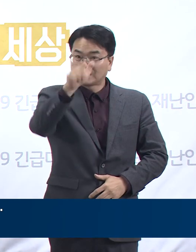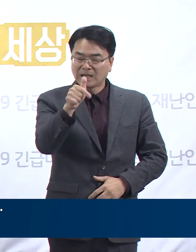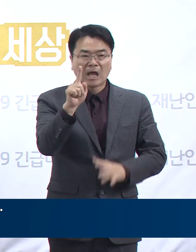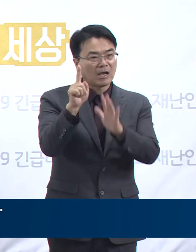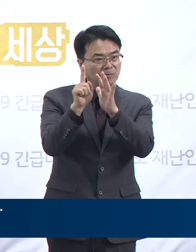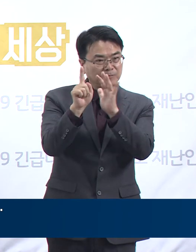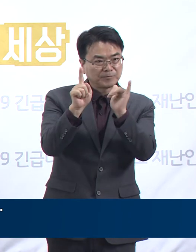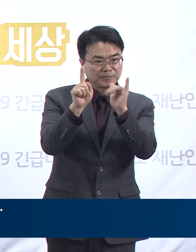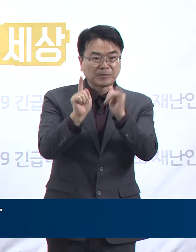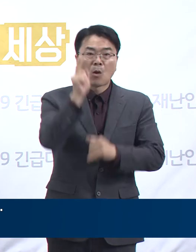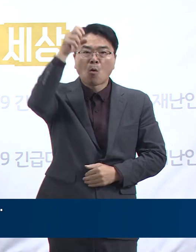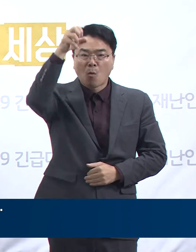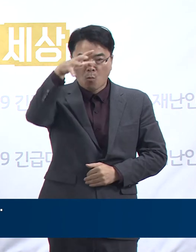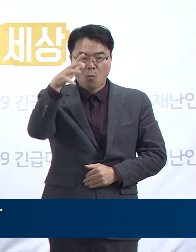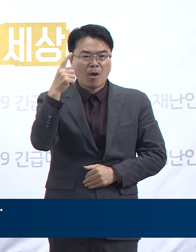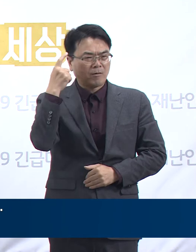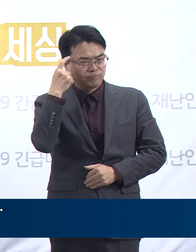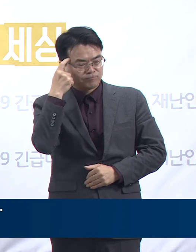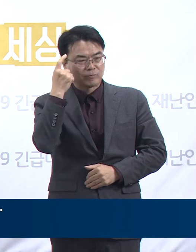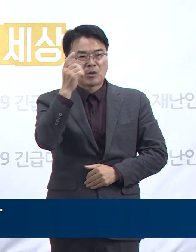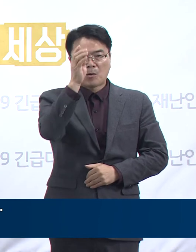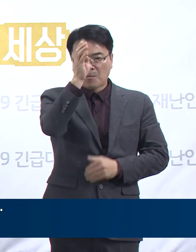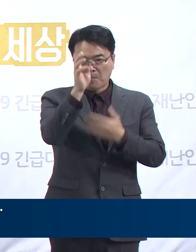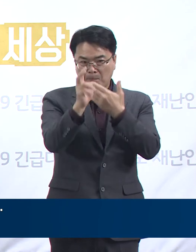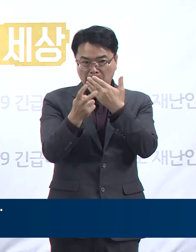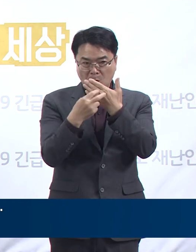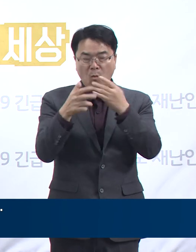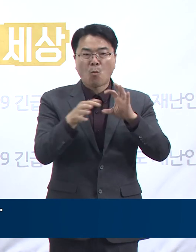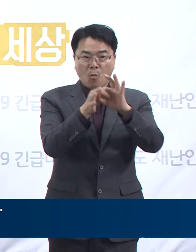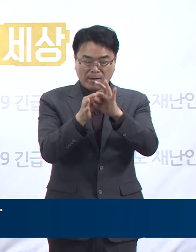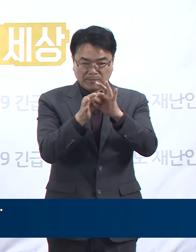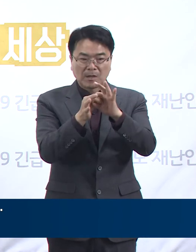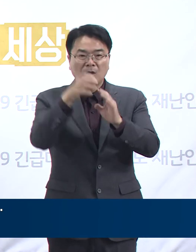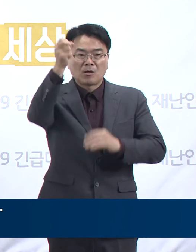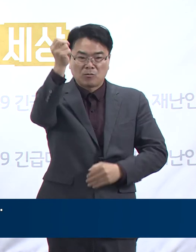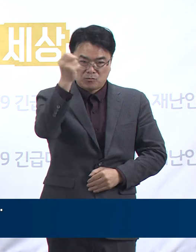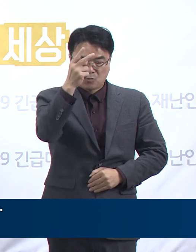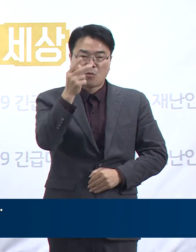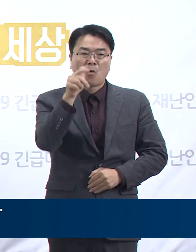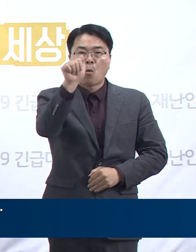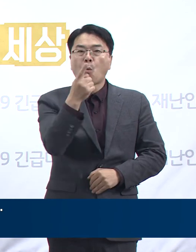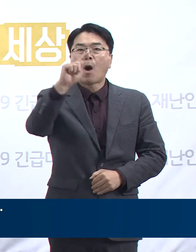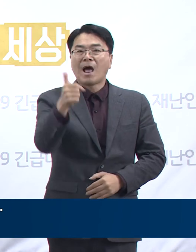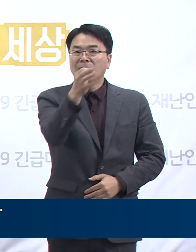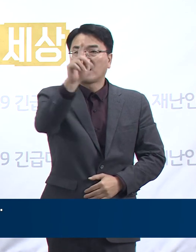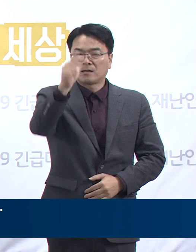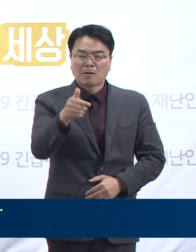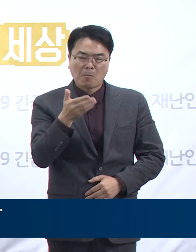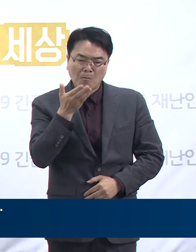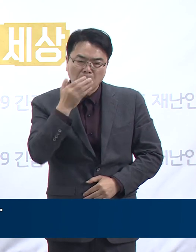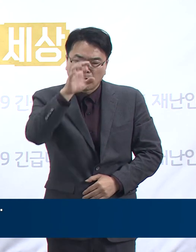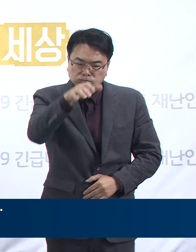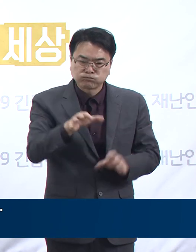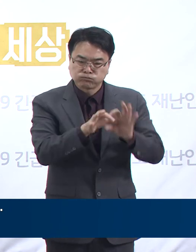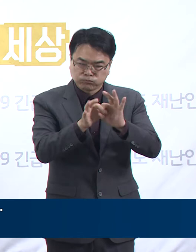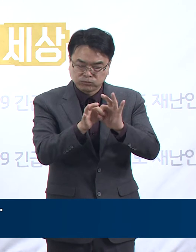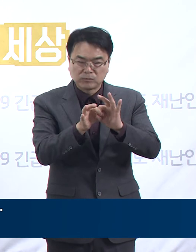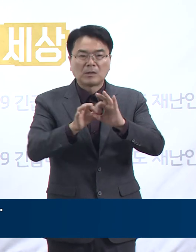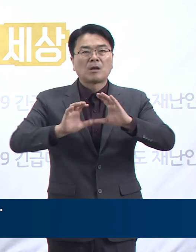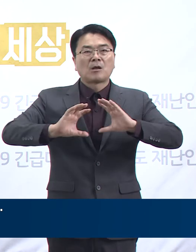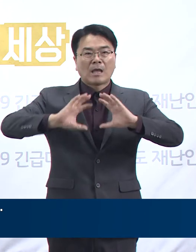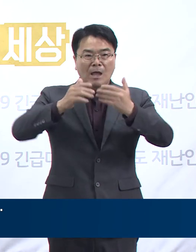고해양시의 정신요양시설 된 관련자 2명, 관악구 식당 관련된 1명 등이고 해외 유익 관련은